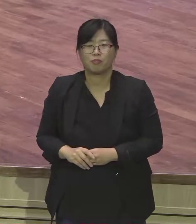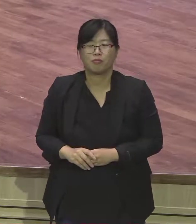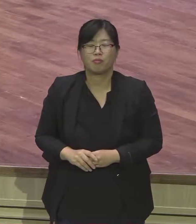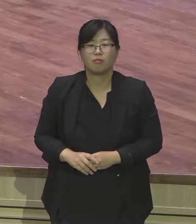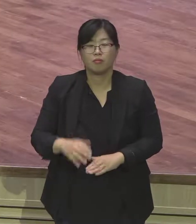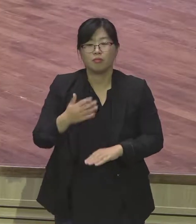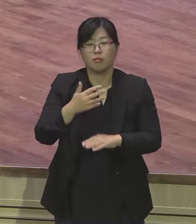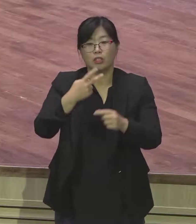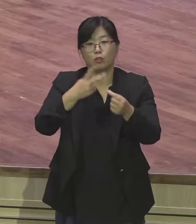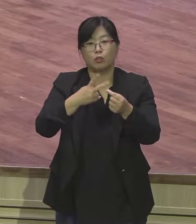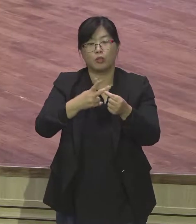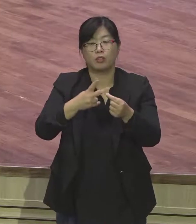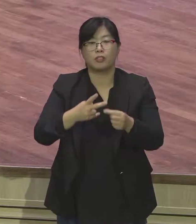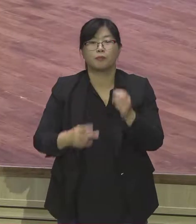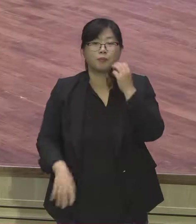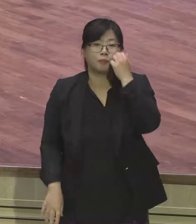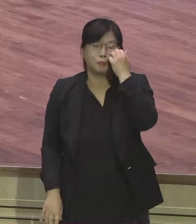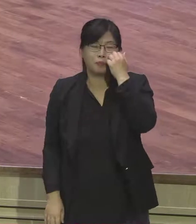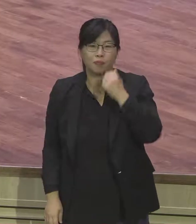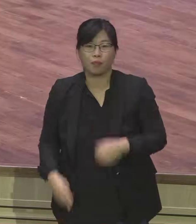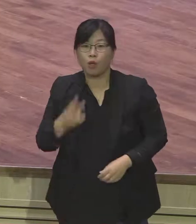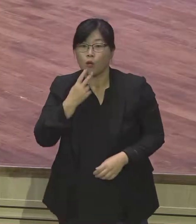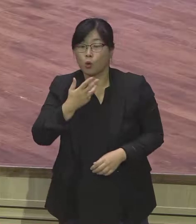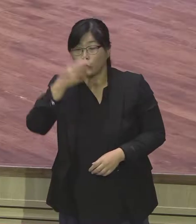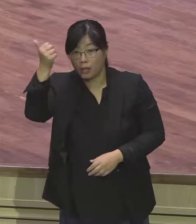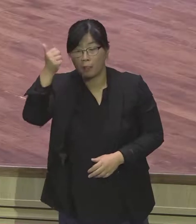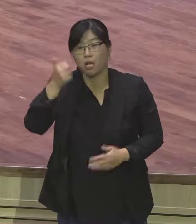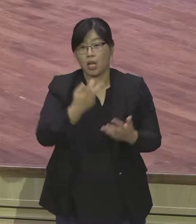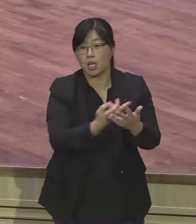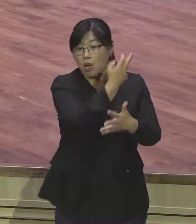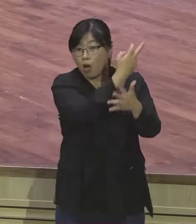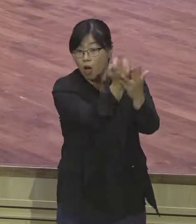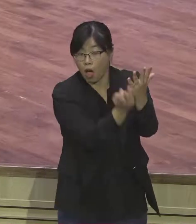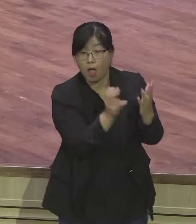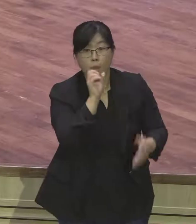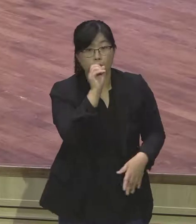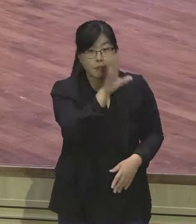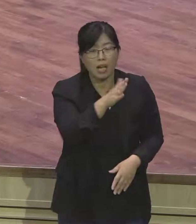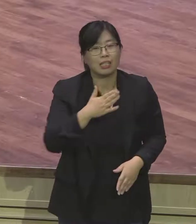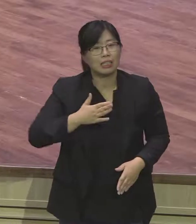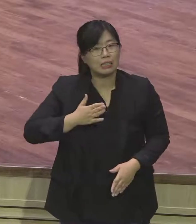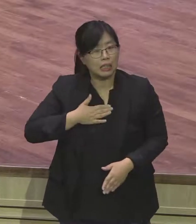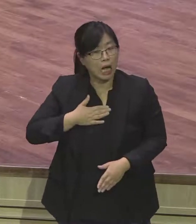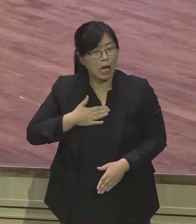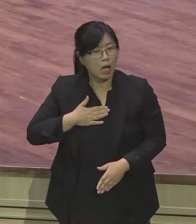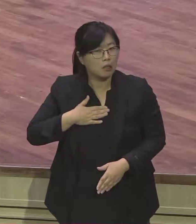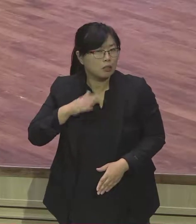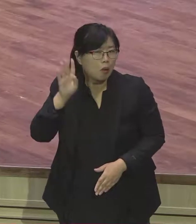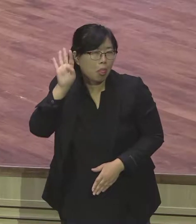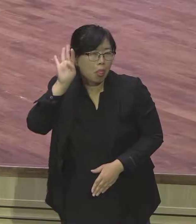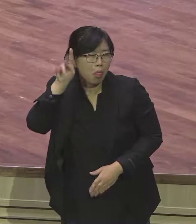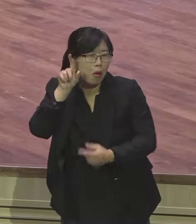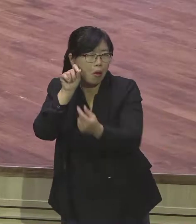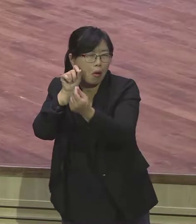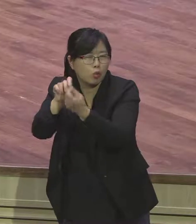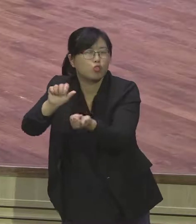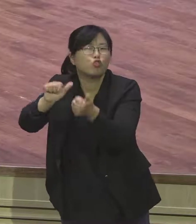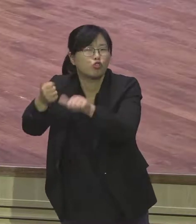요셉이 그 형들에게 이르되 나는 죽을 것이나 하나님이 당신들을 돌보시고